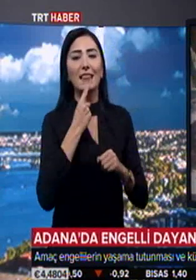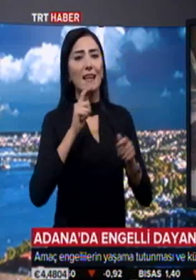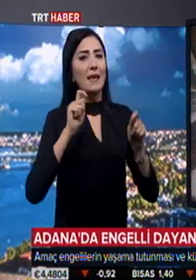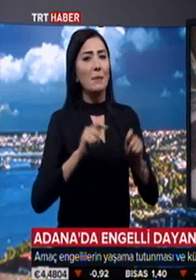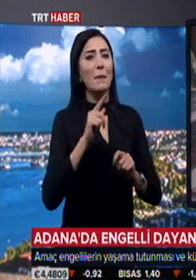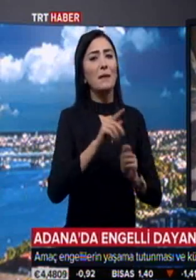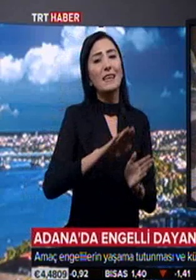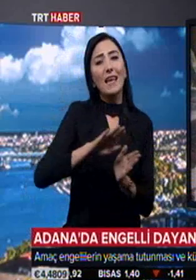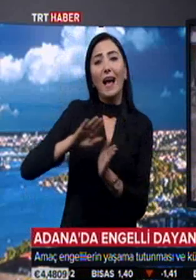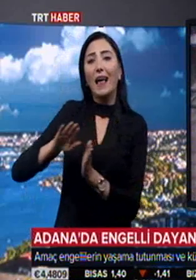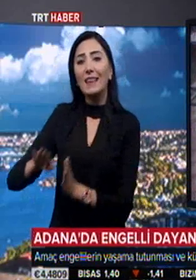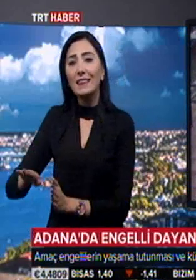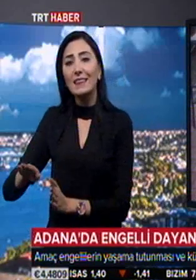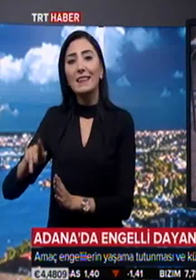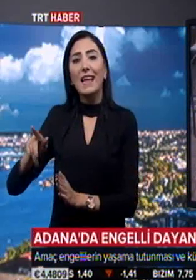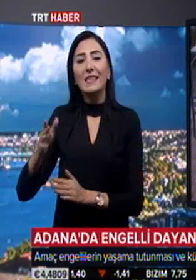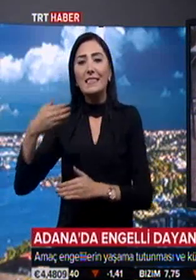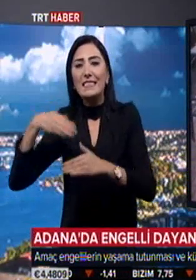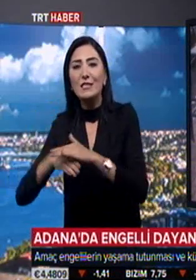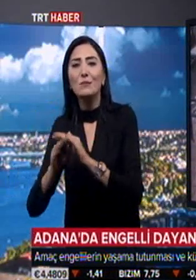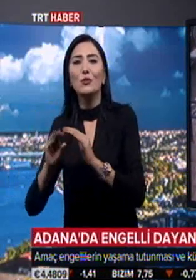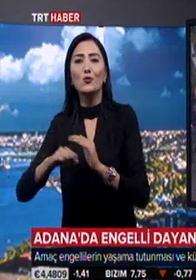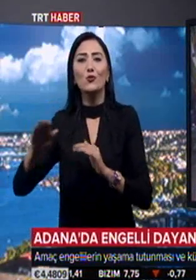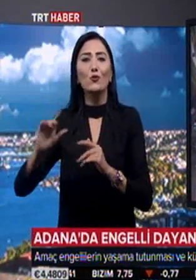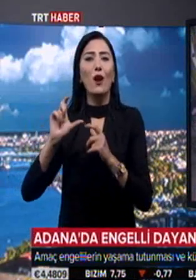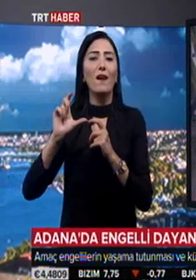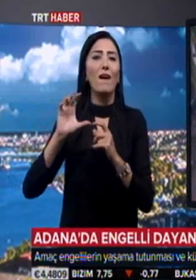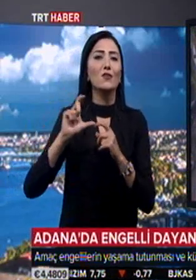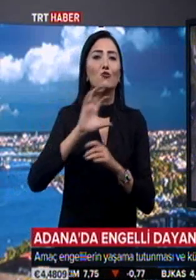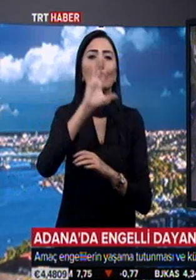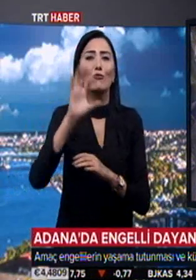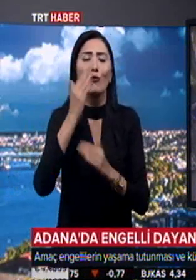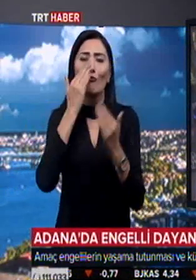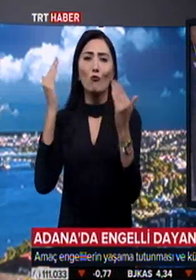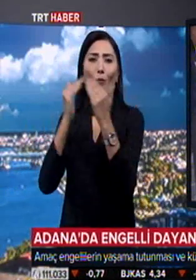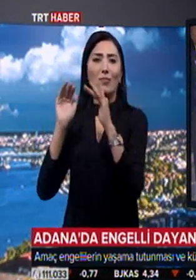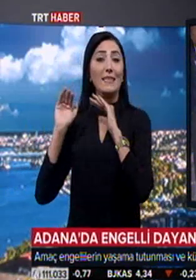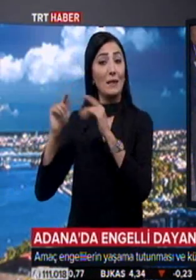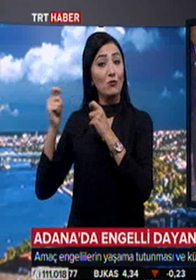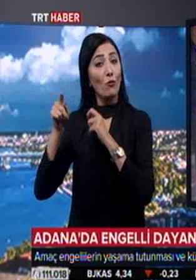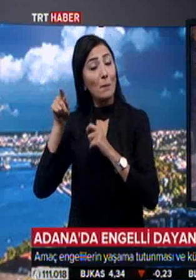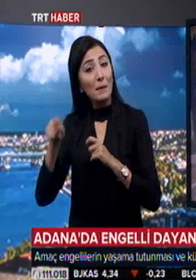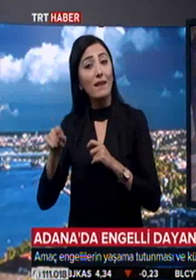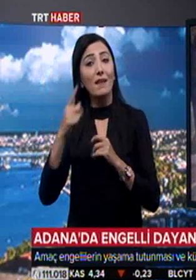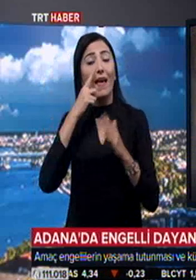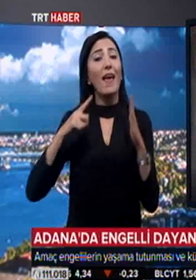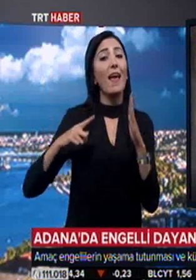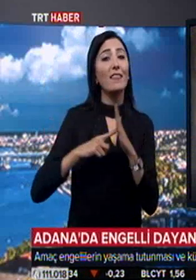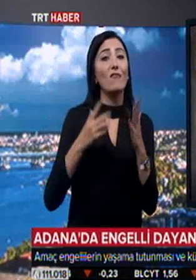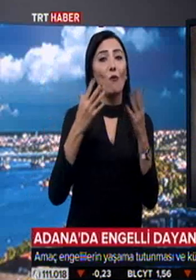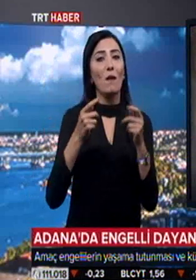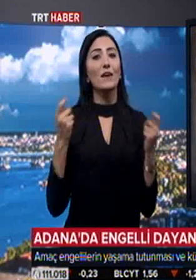bir yandan sığınmacı çocukların sosyal uyumunu desteklemeye çalışıyoruz. Bir yandan da onlara hedef koydurmaya çalışıyoruz.